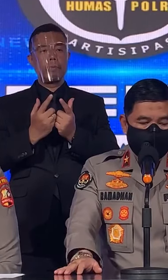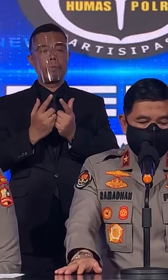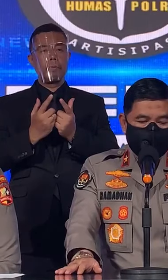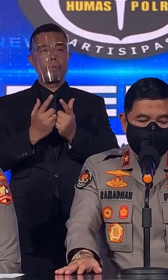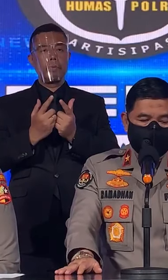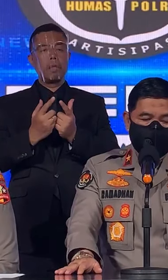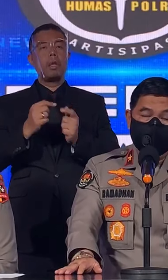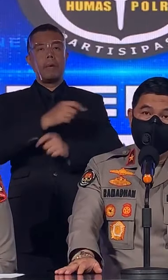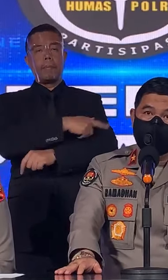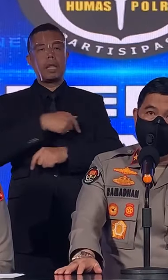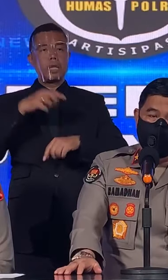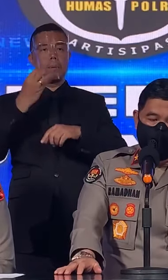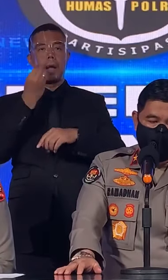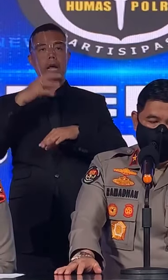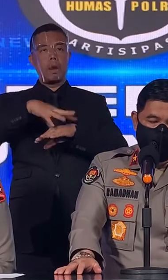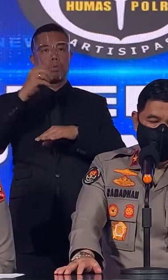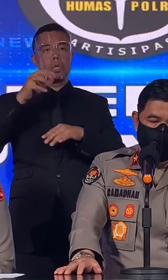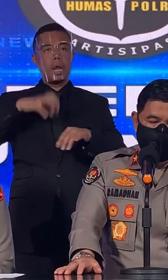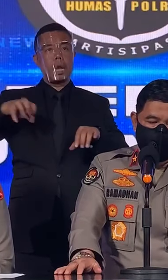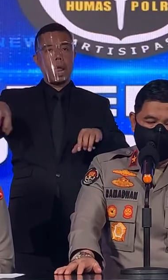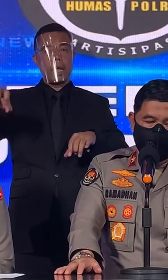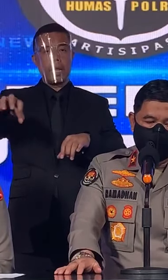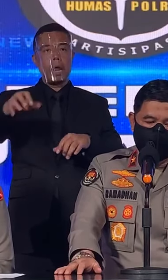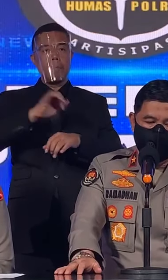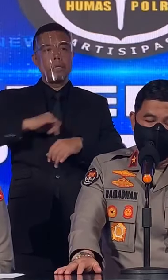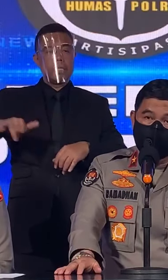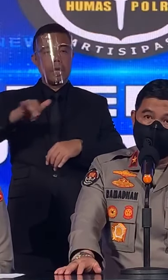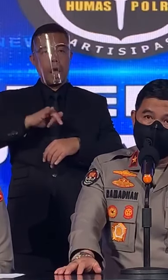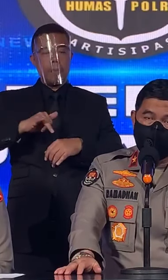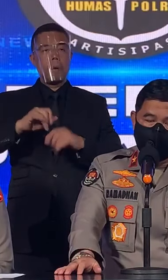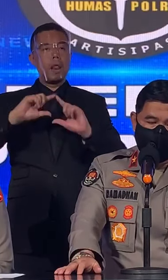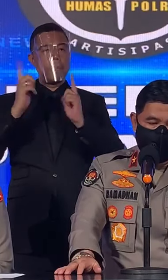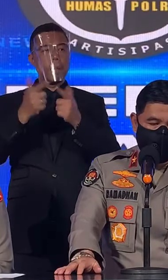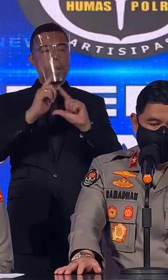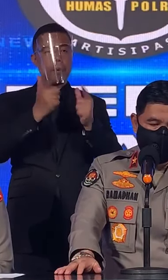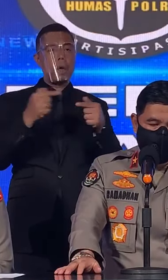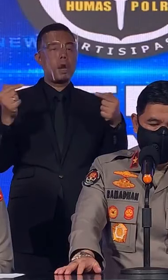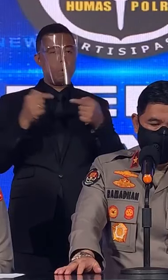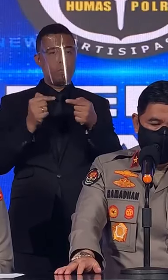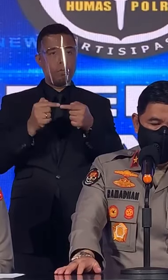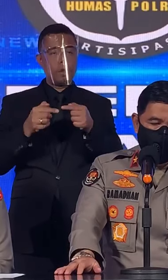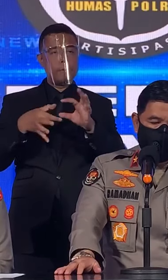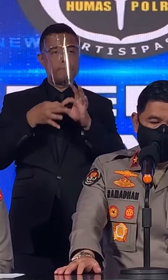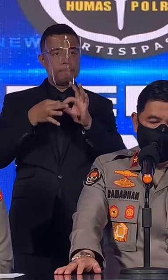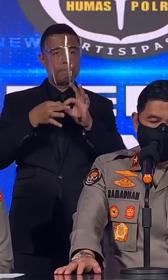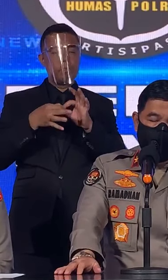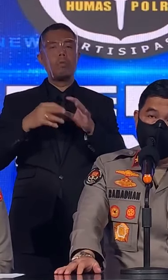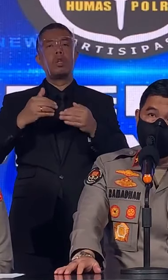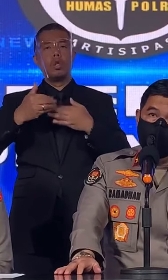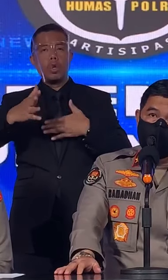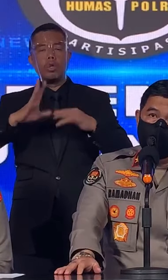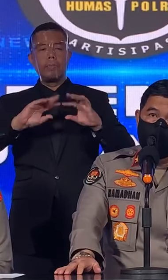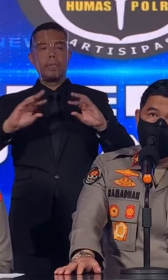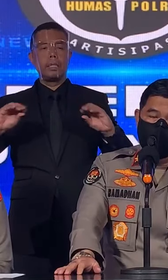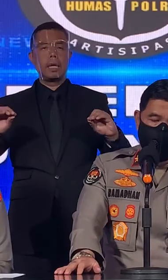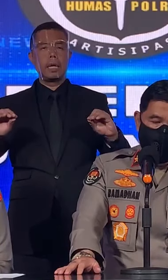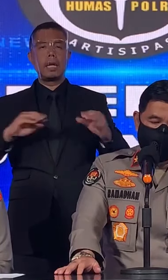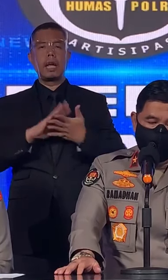Satgas Satgas Pangan Pusat Dan Daerah Bersama Stakeholder Terkait Terus Melakukan